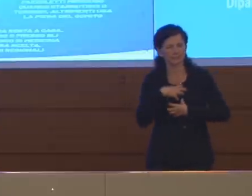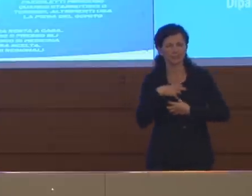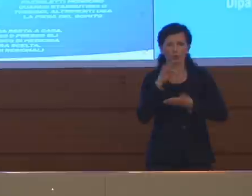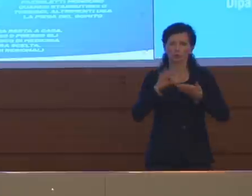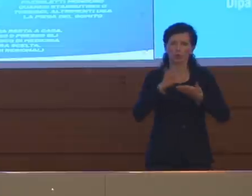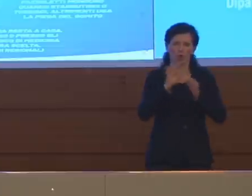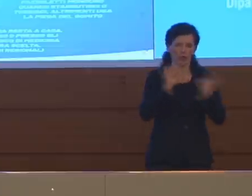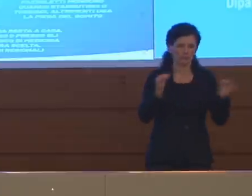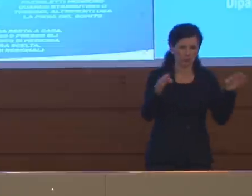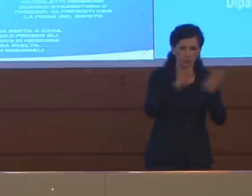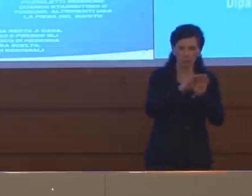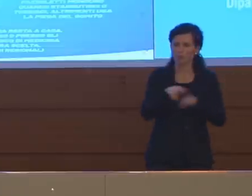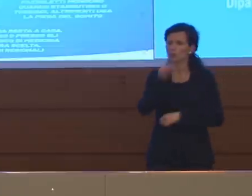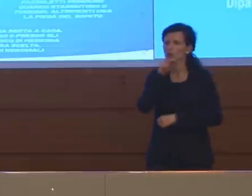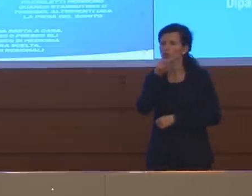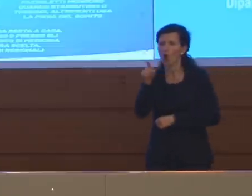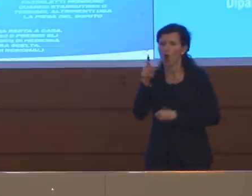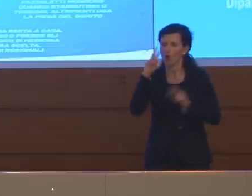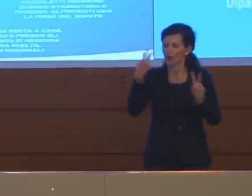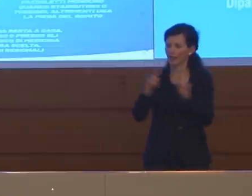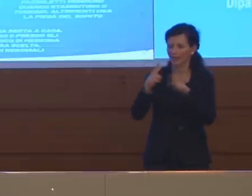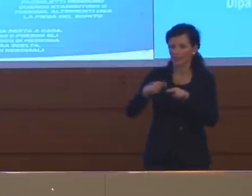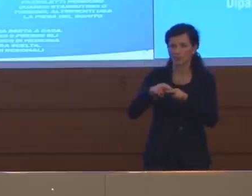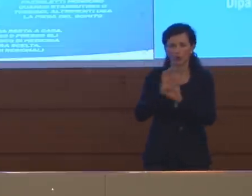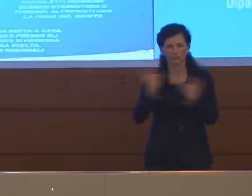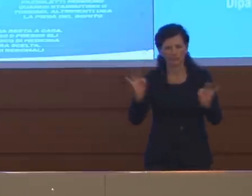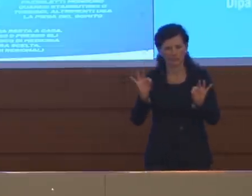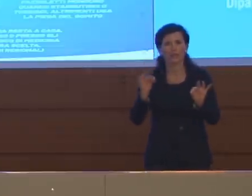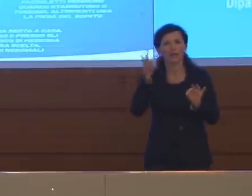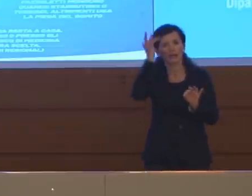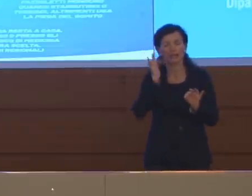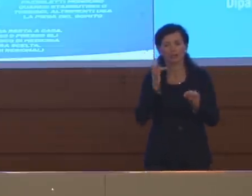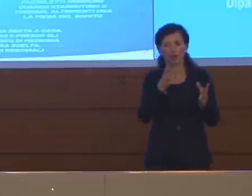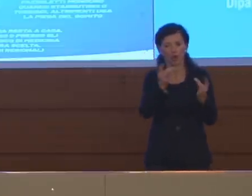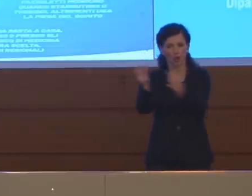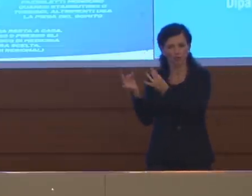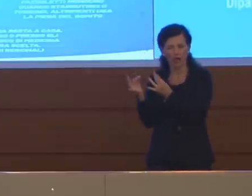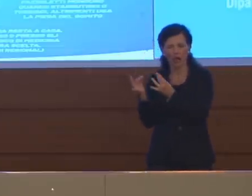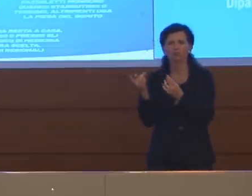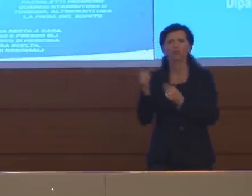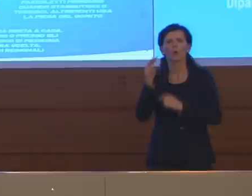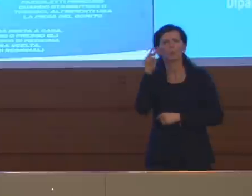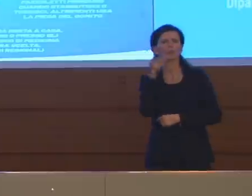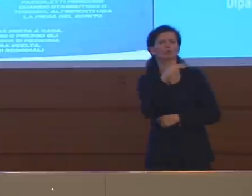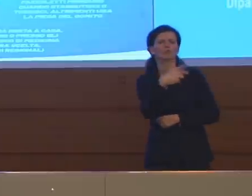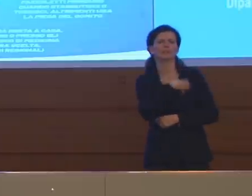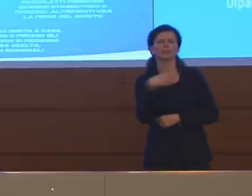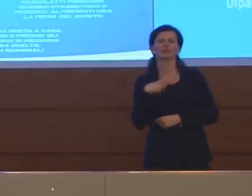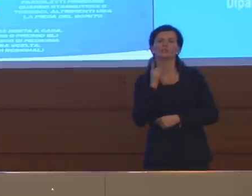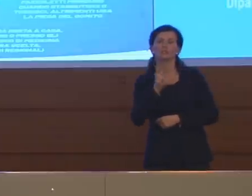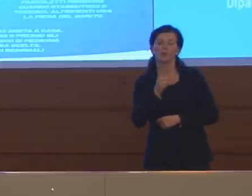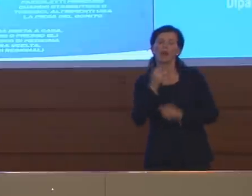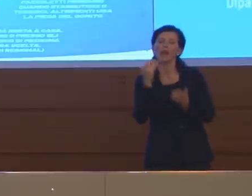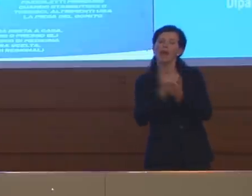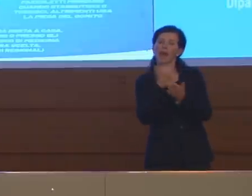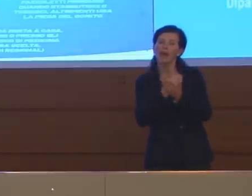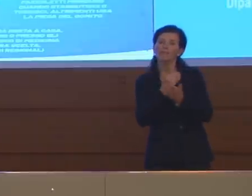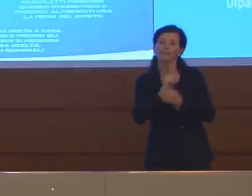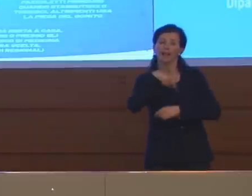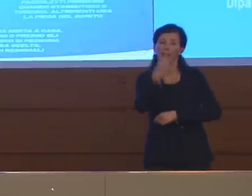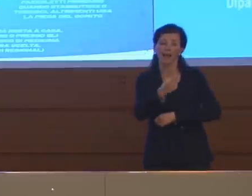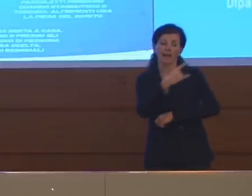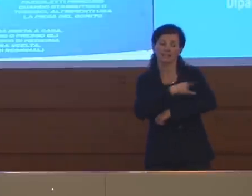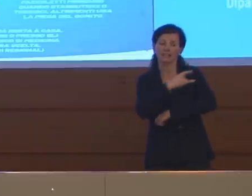primi a rischiare di essere contagiati. Insomma, qual è il punto della scienza e che cosa si sta facendo per evitare a settembre una